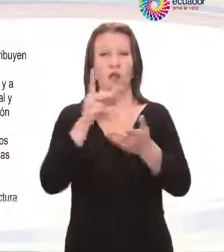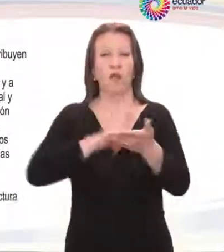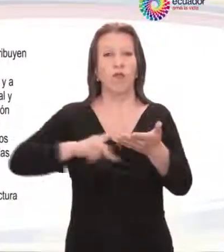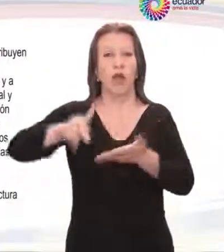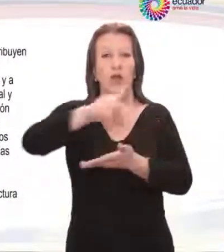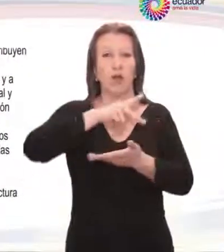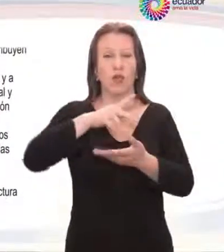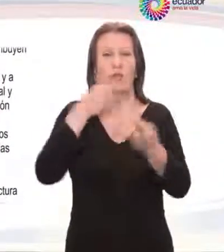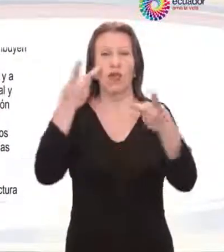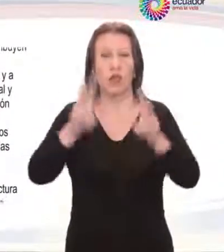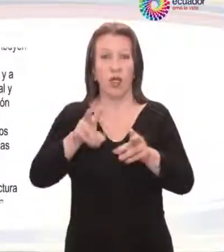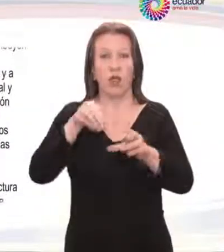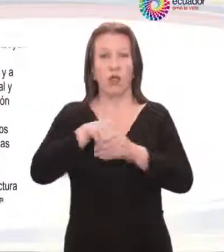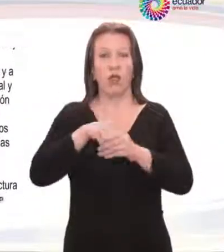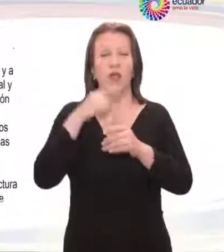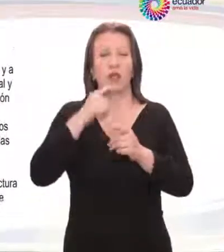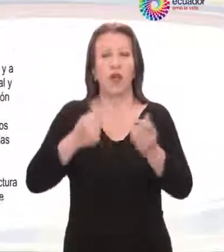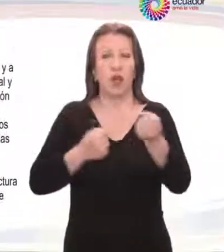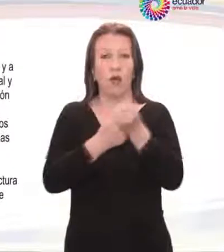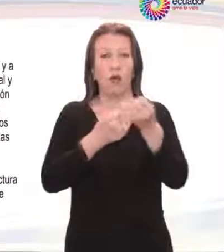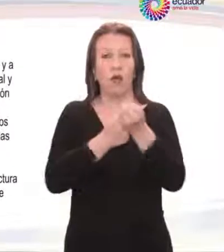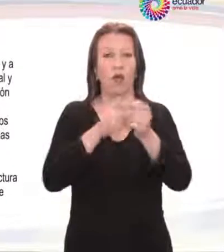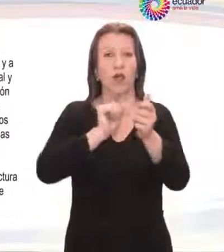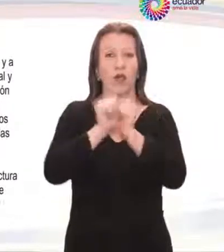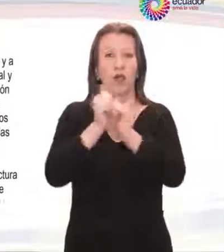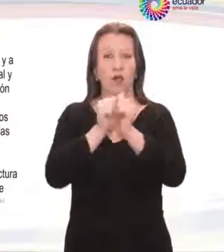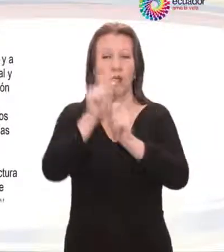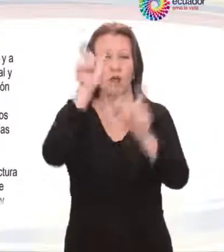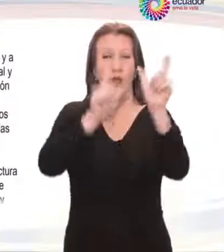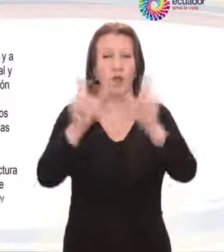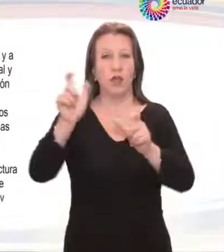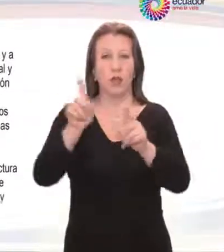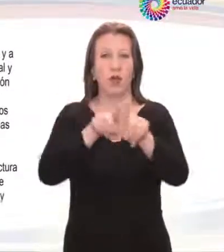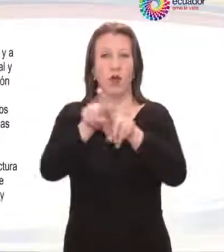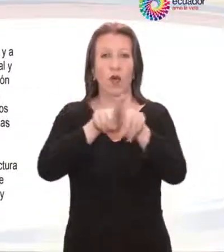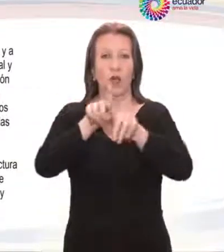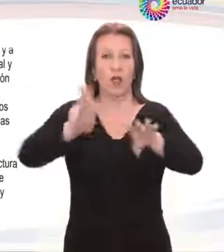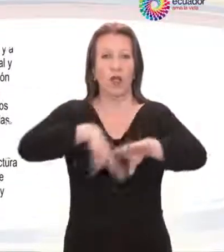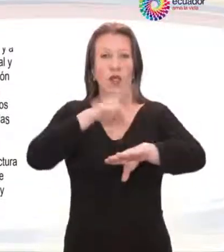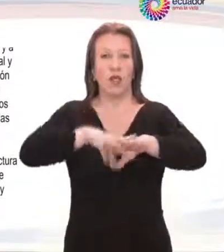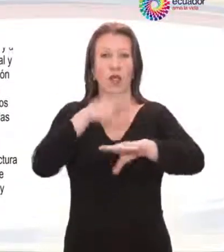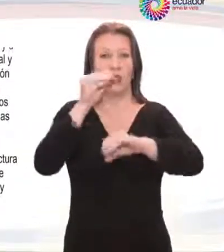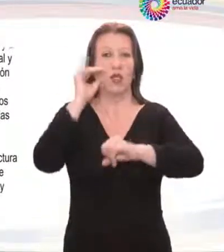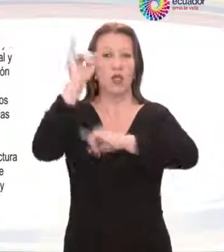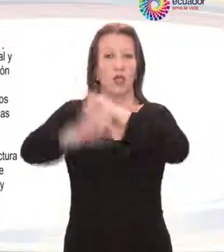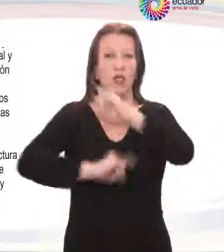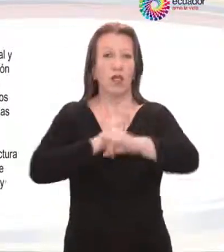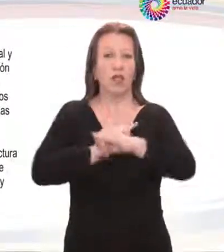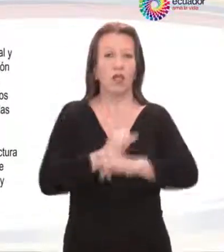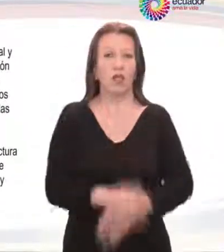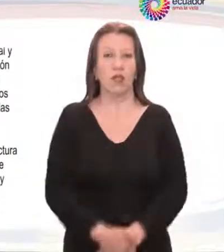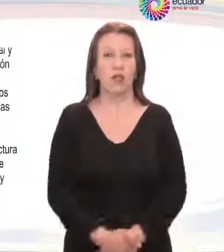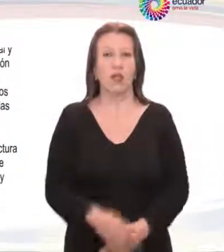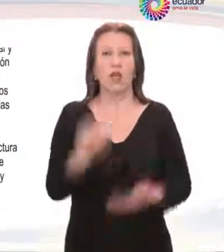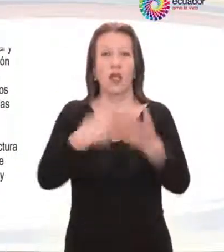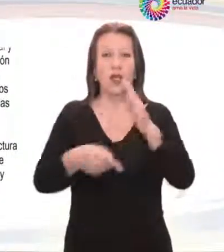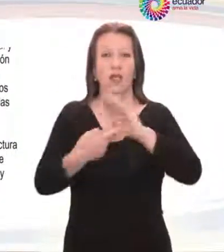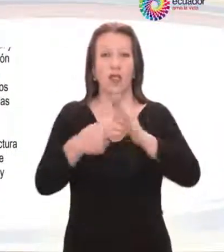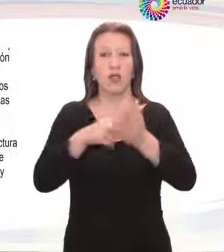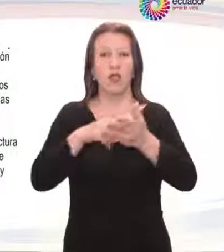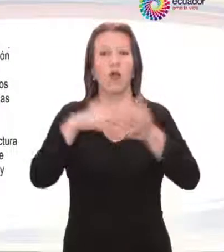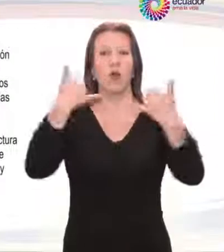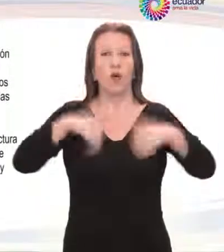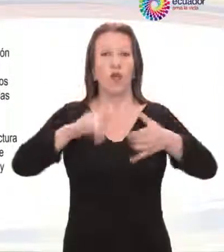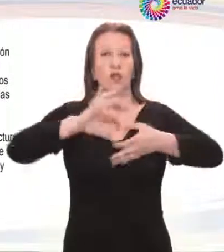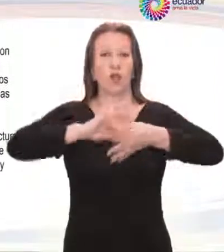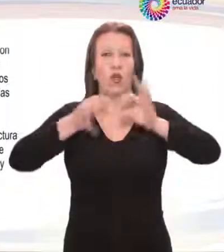Auspiciará la preparación y participación de los deportistas en competencias nacionales e internacionales, que incluyen los Juegos